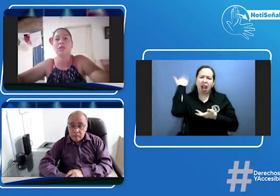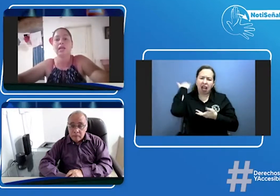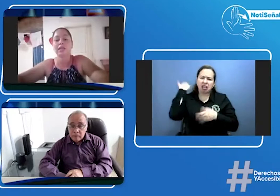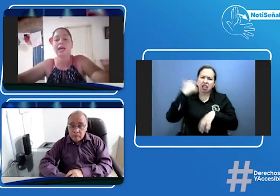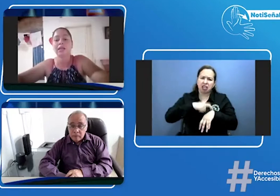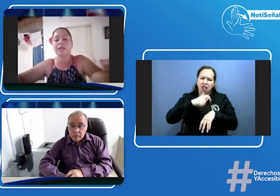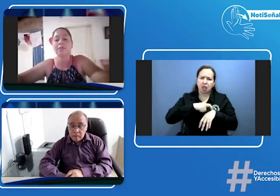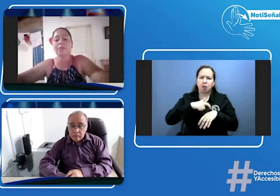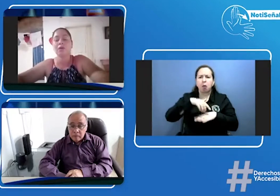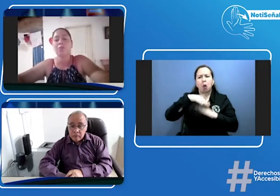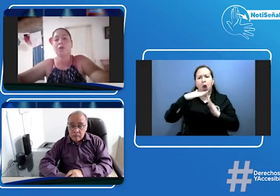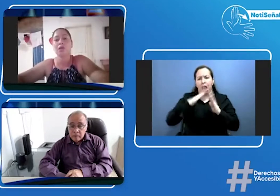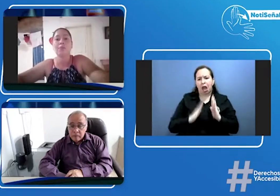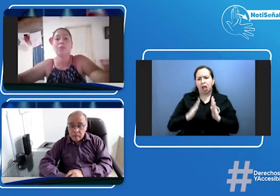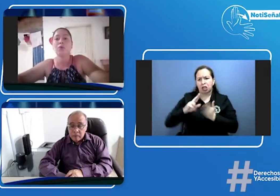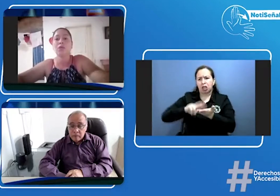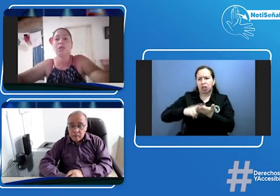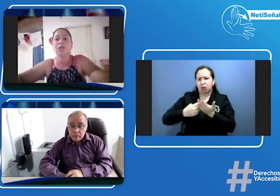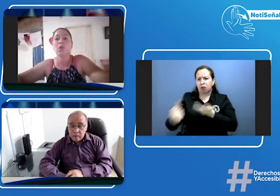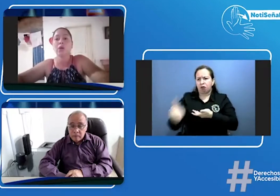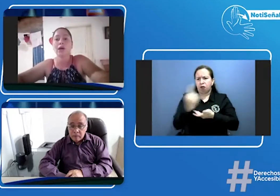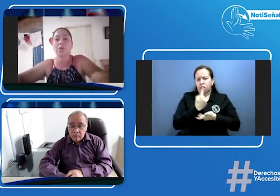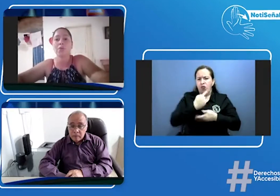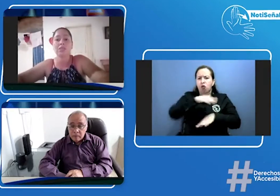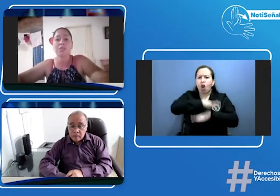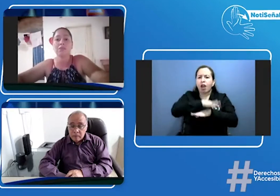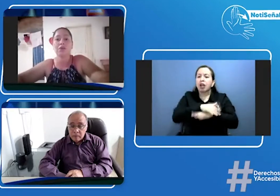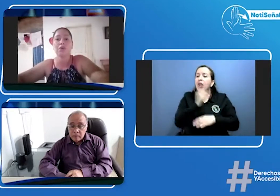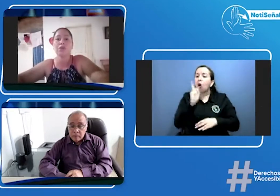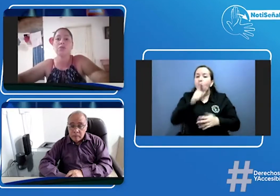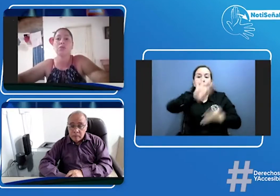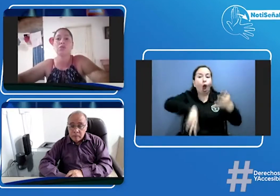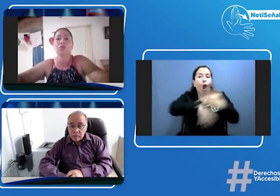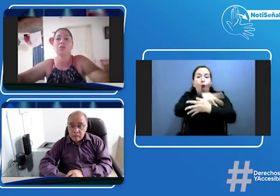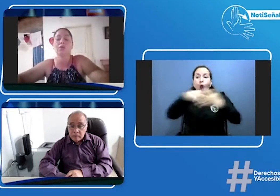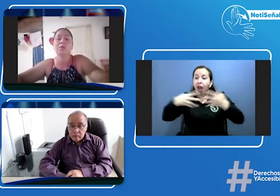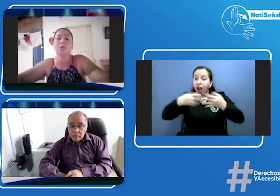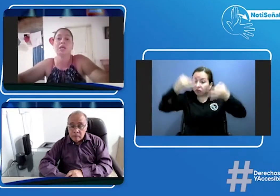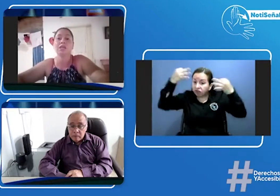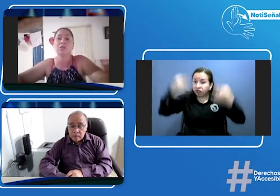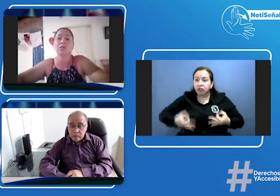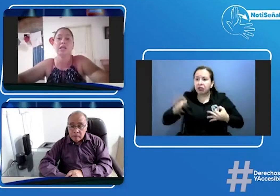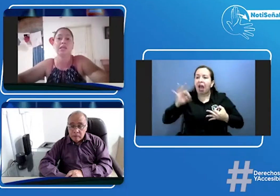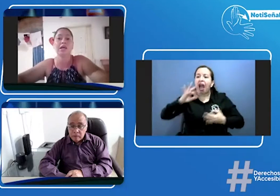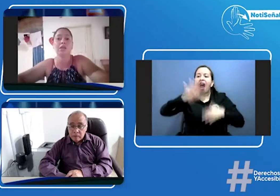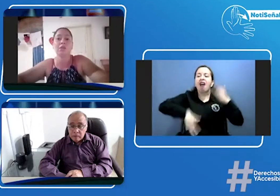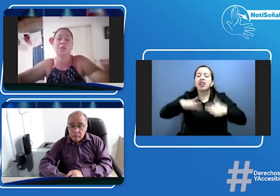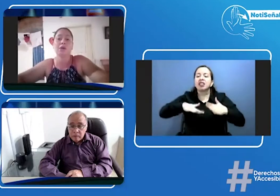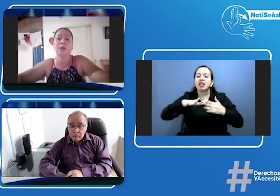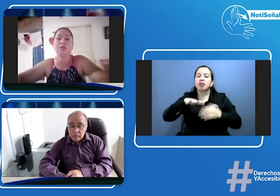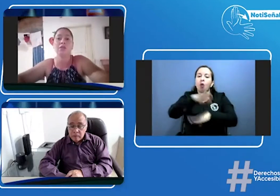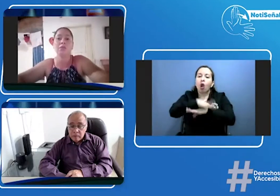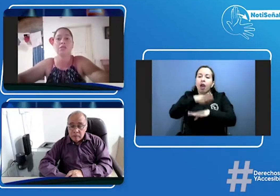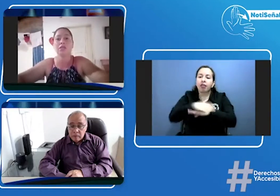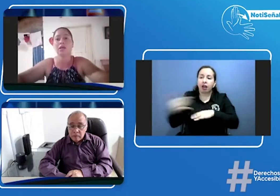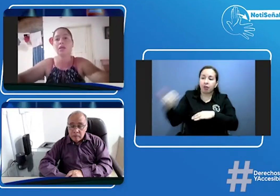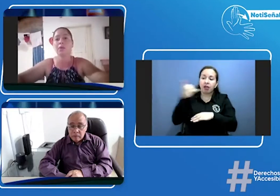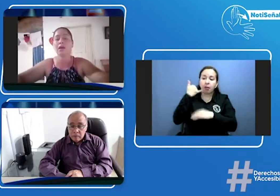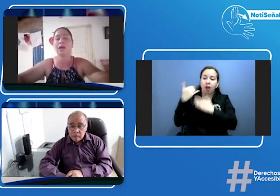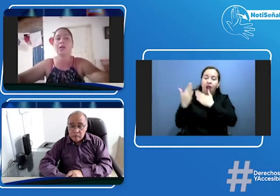la tarde porque tampoco tenían horario específico ellos entonces a veces venían en las horas de la tarde me llamaban y me decían que estaban aquí